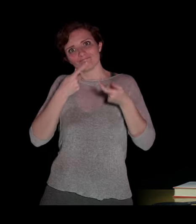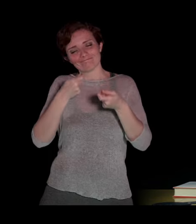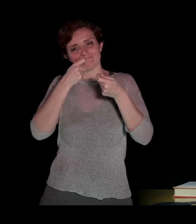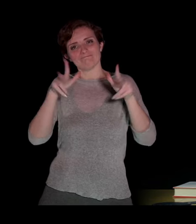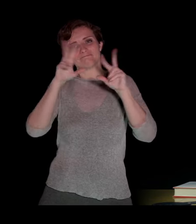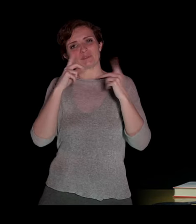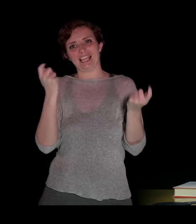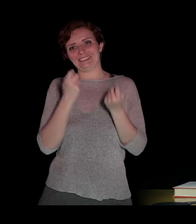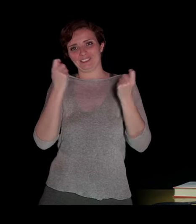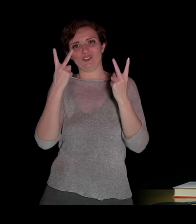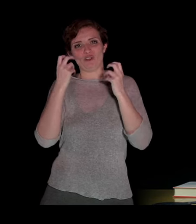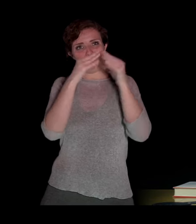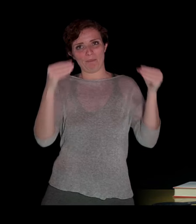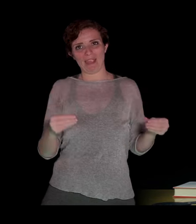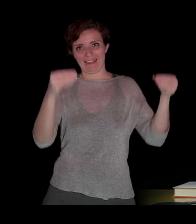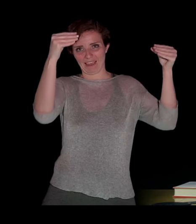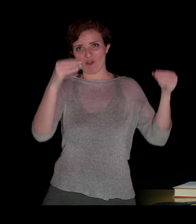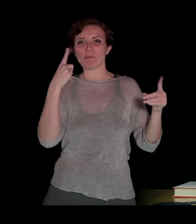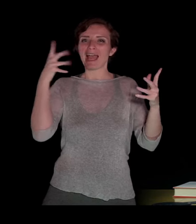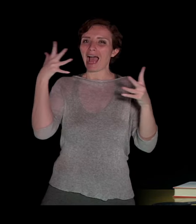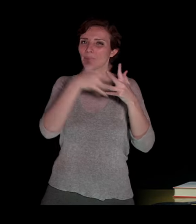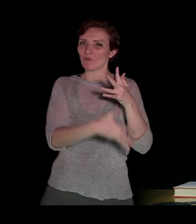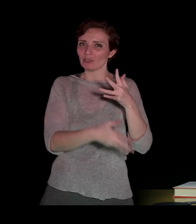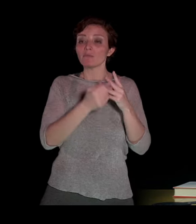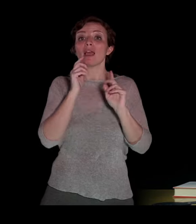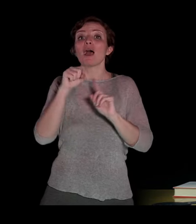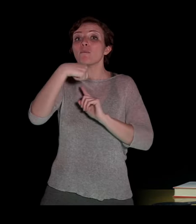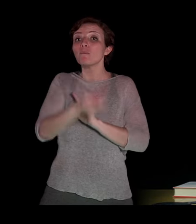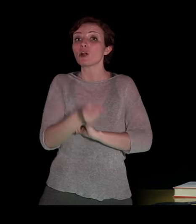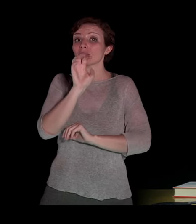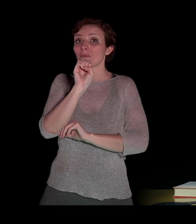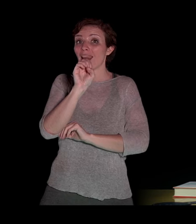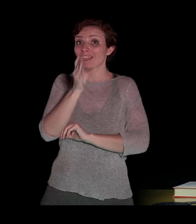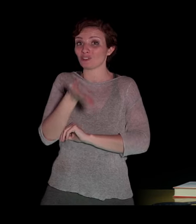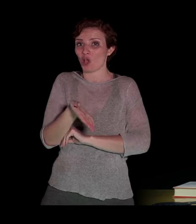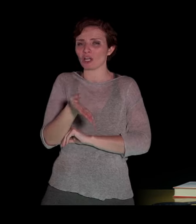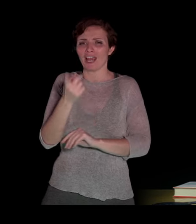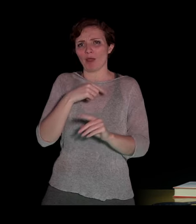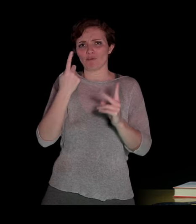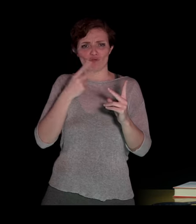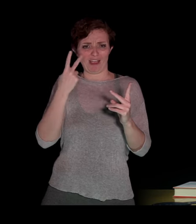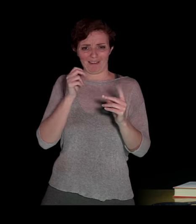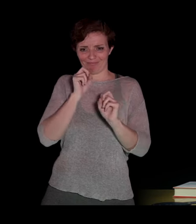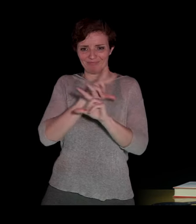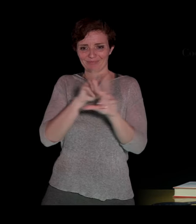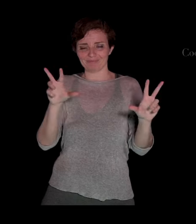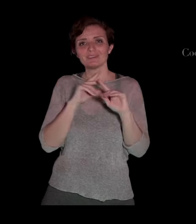che trovate sulla piattaforma per qualsiasi approfondimento e nella prossima lezione, come abbiamo già avuto modo di ricamare in quelle precedenti, parleremo dei radicali.